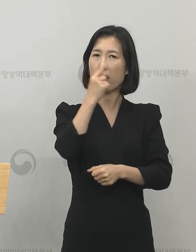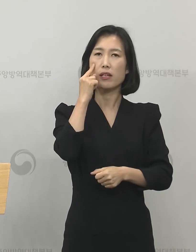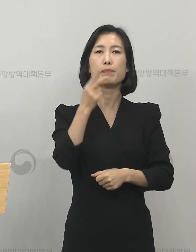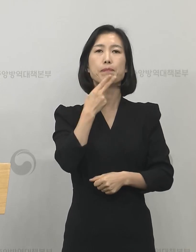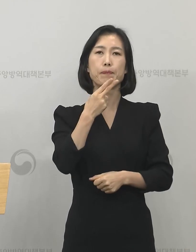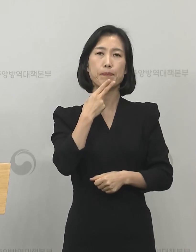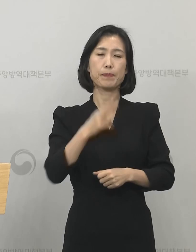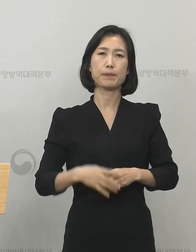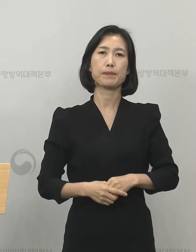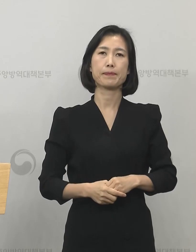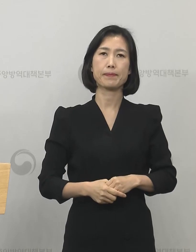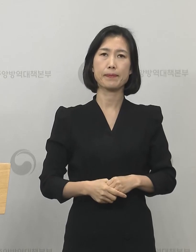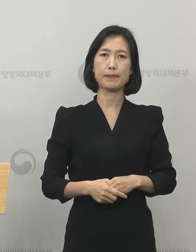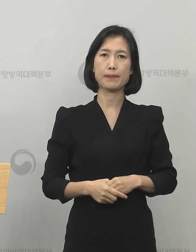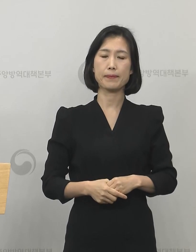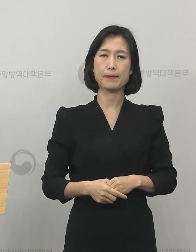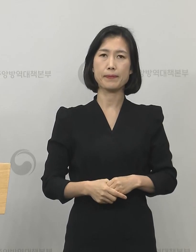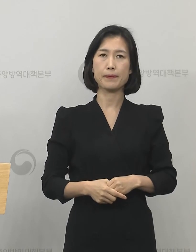않습니다.